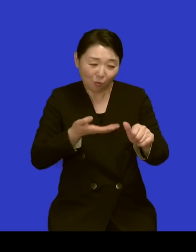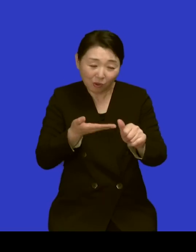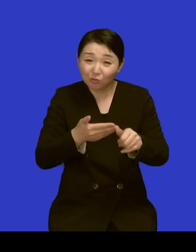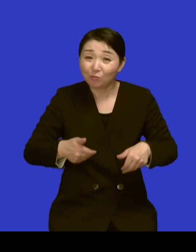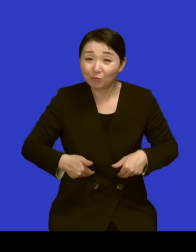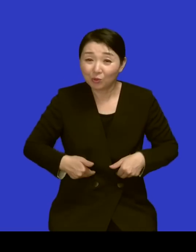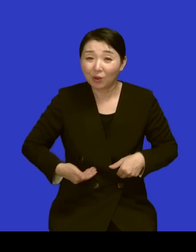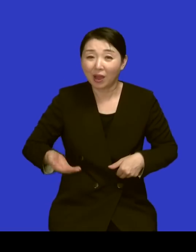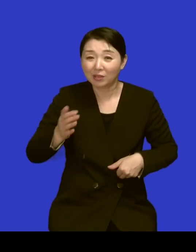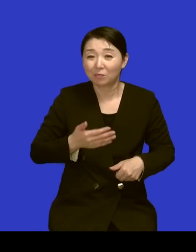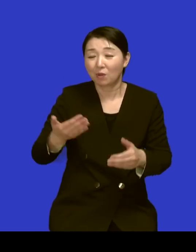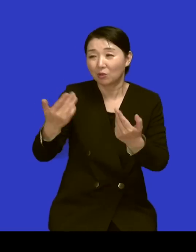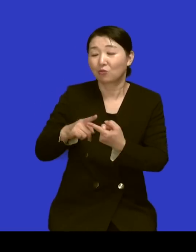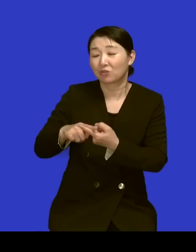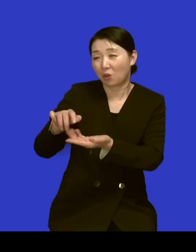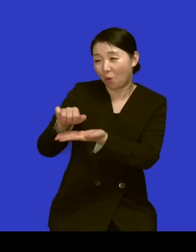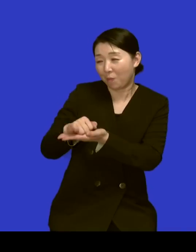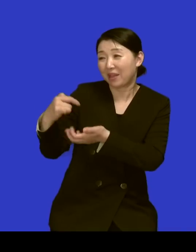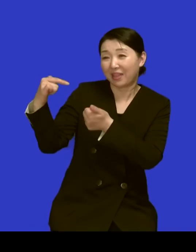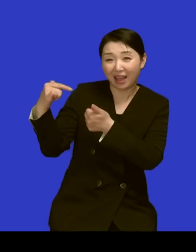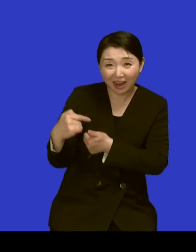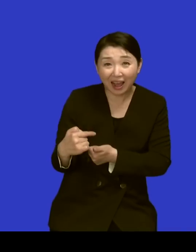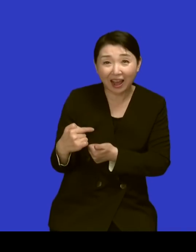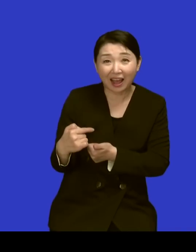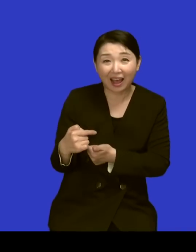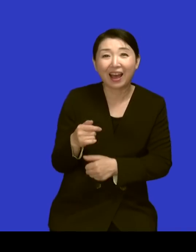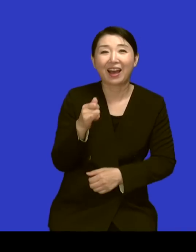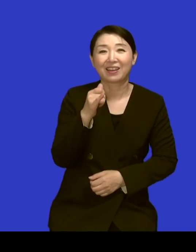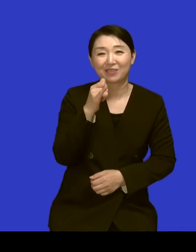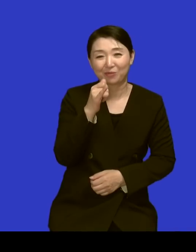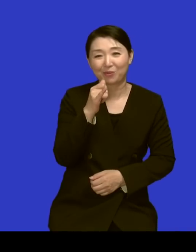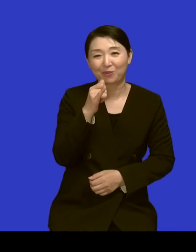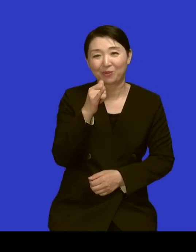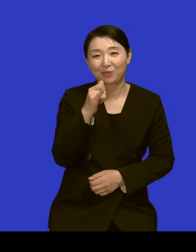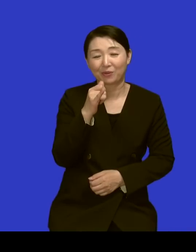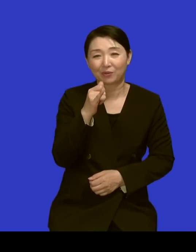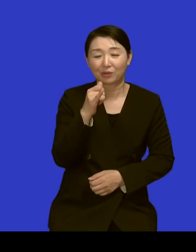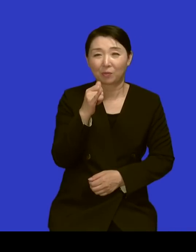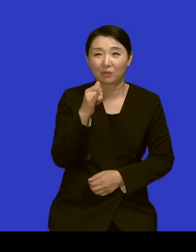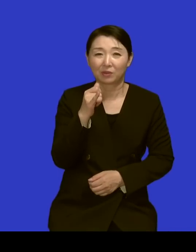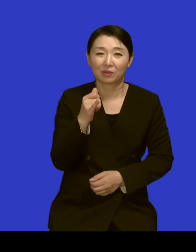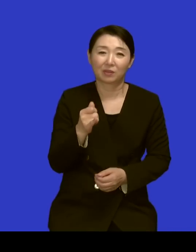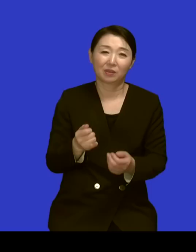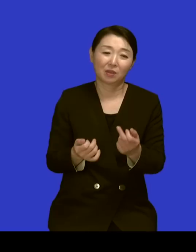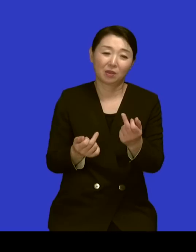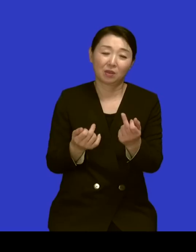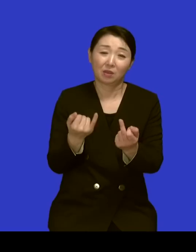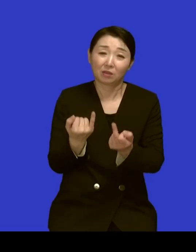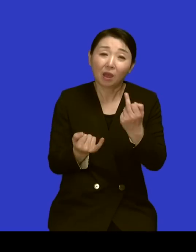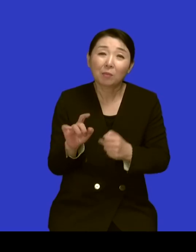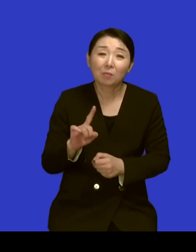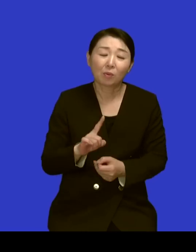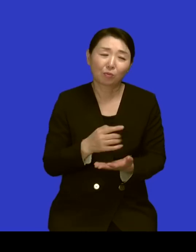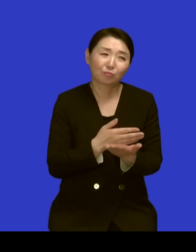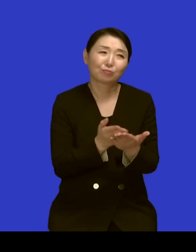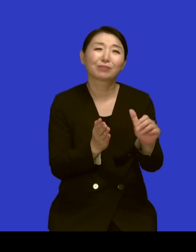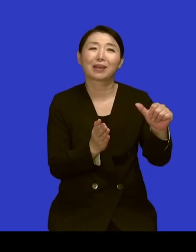주신대로 받아라 어렸을 때부터 무언주기하라는 건지 네 형제가 어떻게 되셨어요? 5남매 5남매씩인데요 네